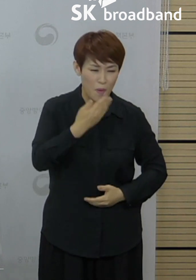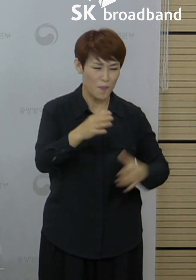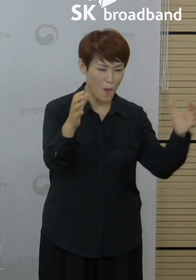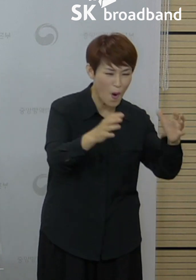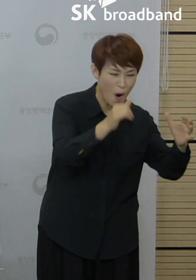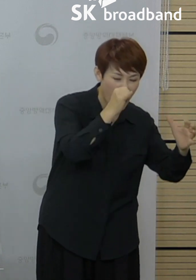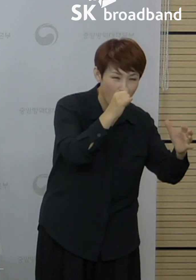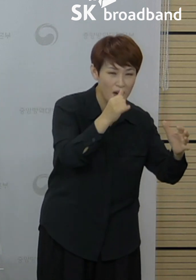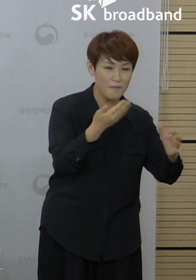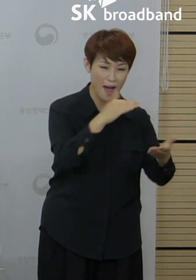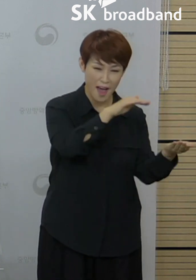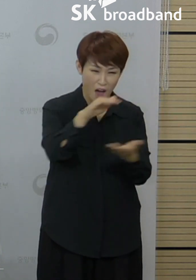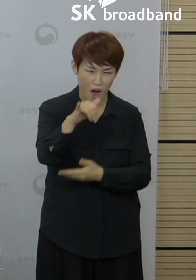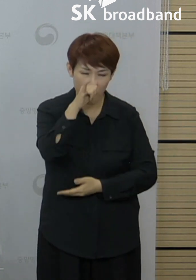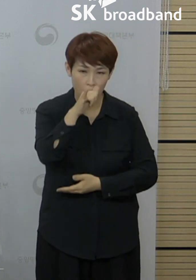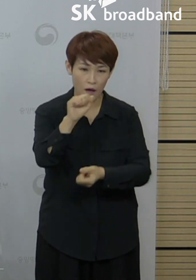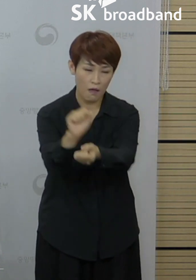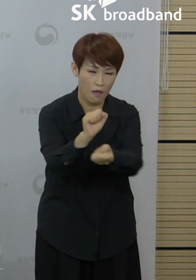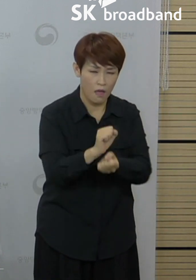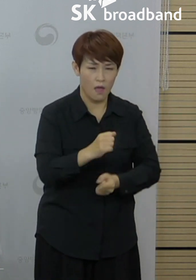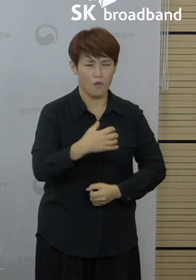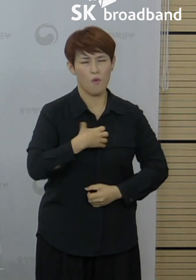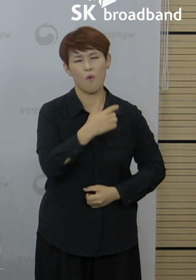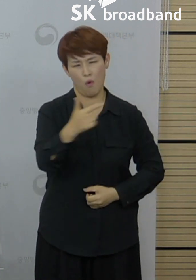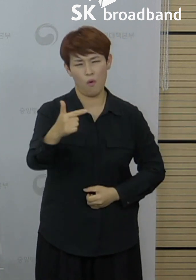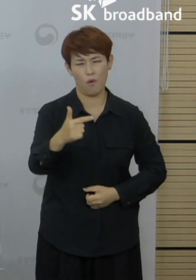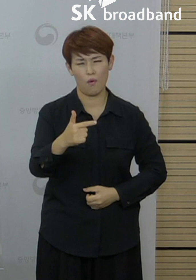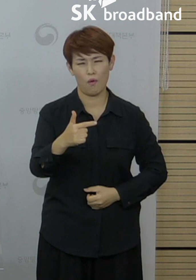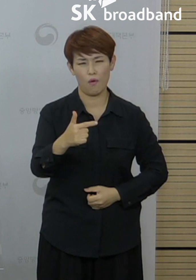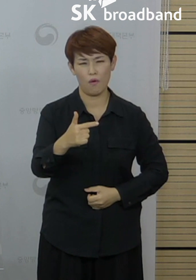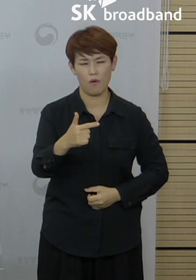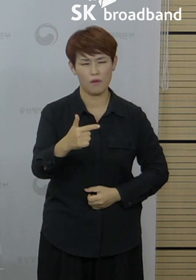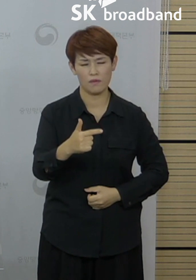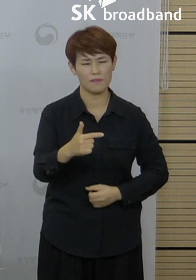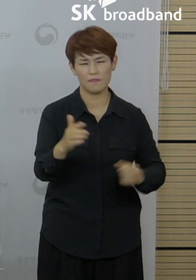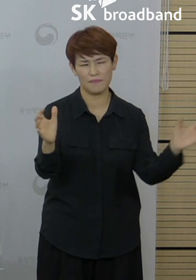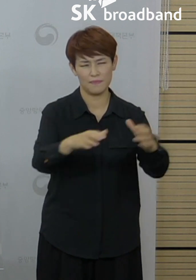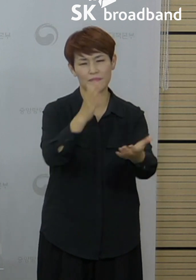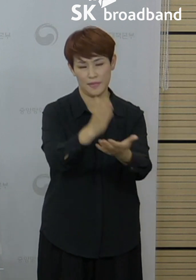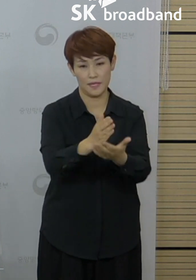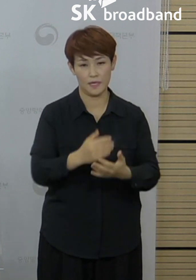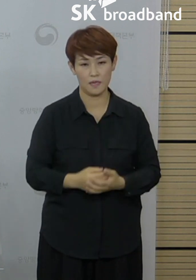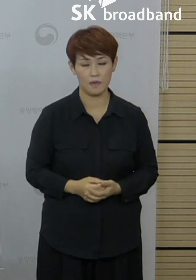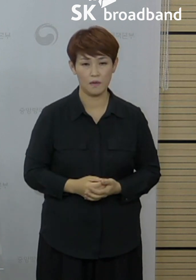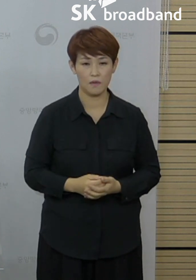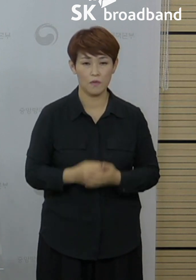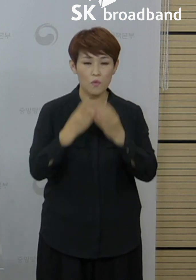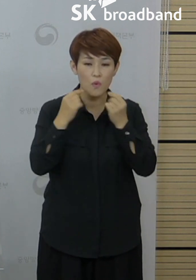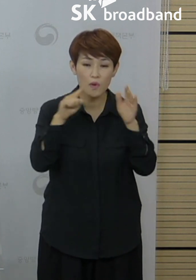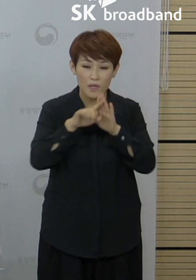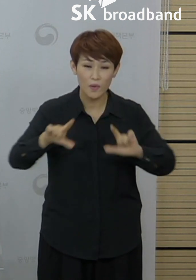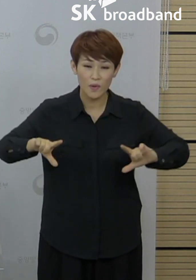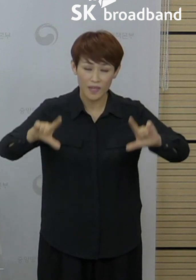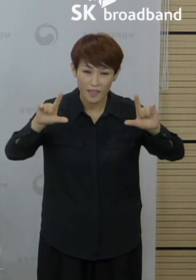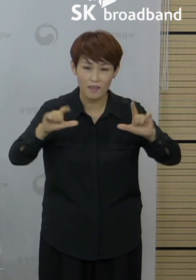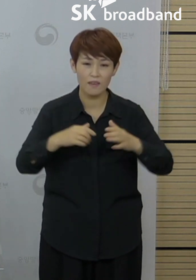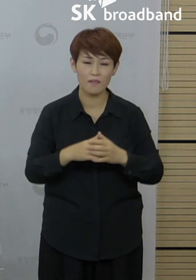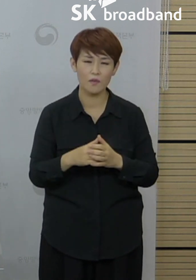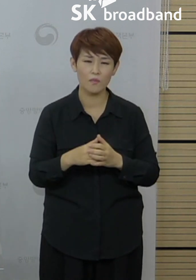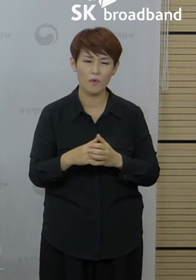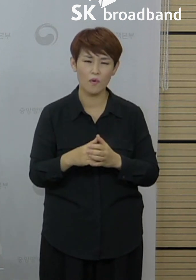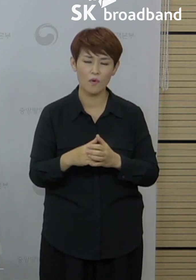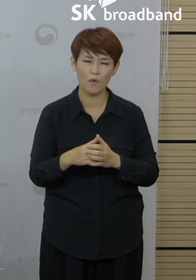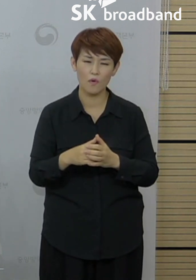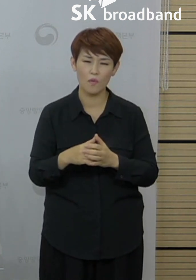회식은 감염 전파 위험이 높아서 자제하시는 것이 바람직합니다. 주말을 맞아서 종교행사, 약속